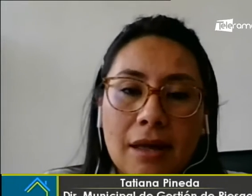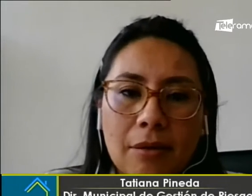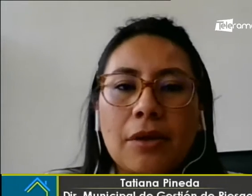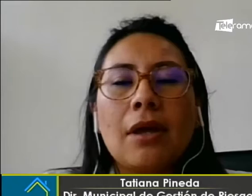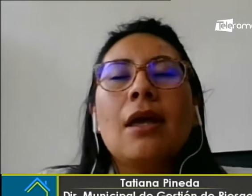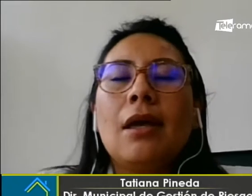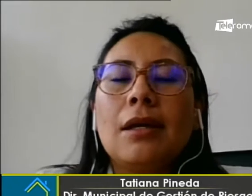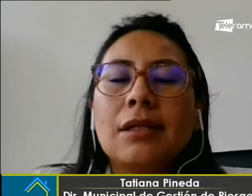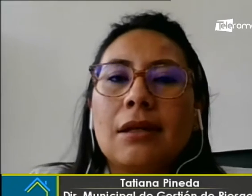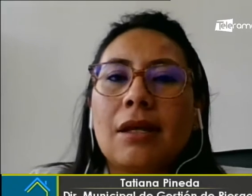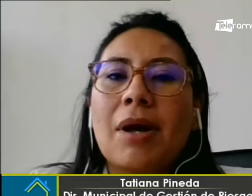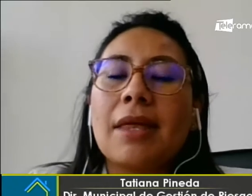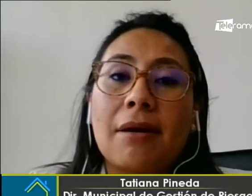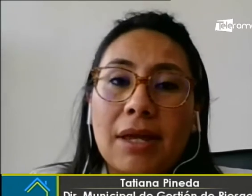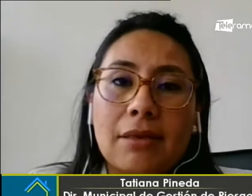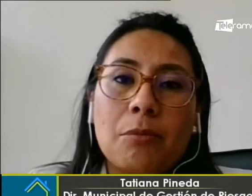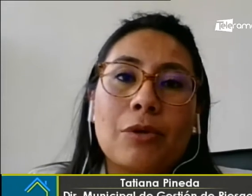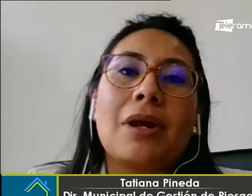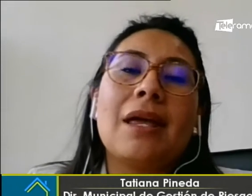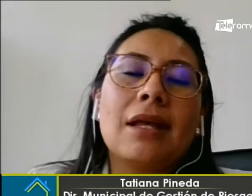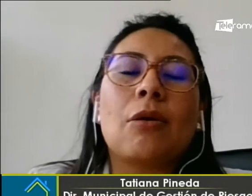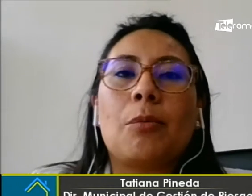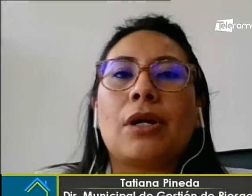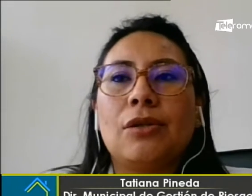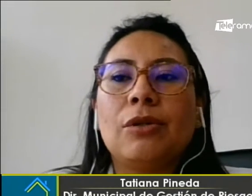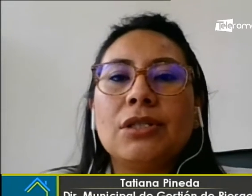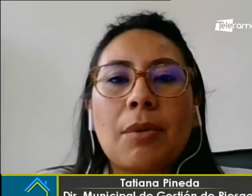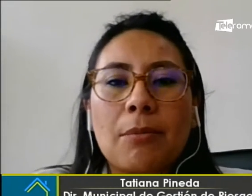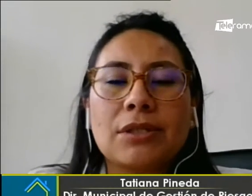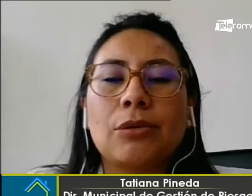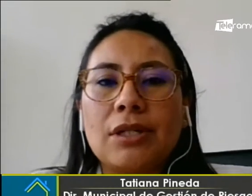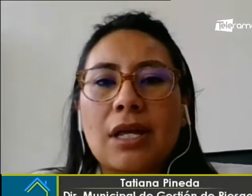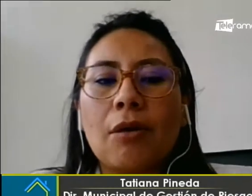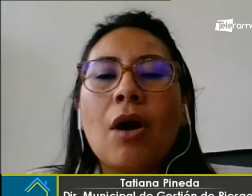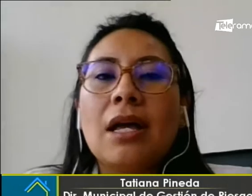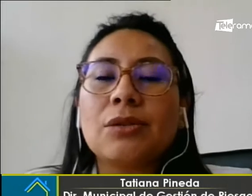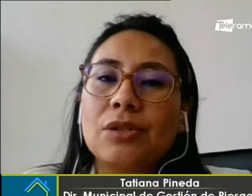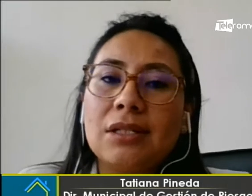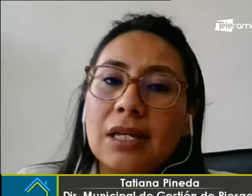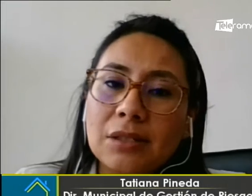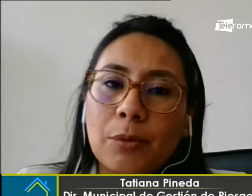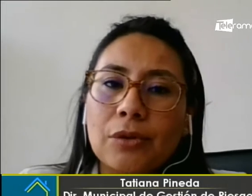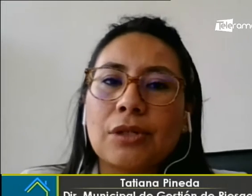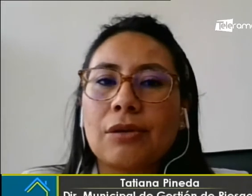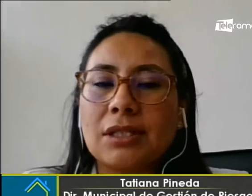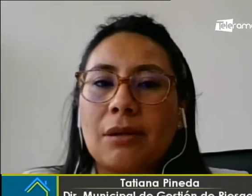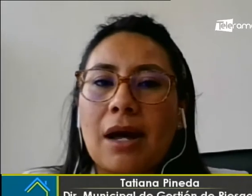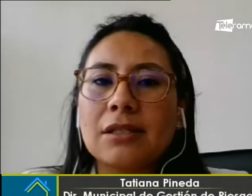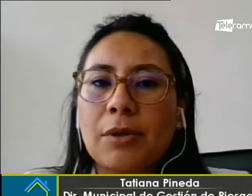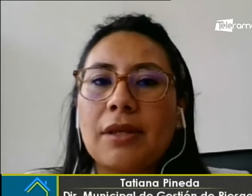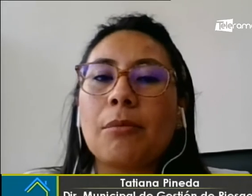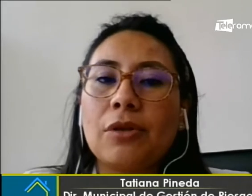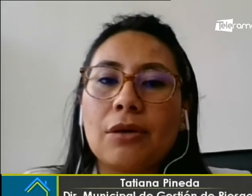el día de hoy es el tema de la venta. Y por ende, la corporación municipal, pues, ha autorizado estos 16 puntos en donde